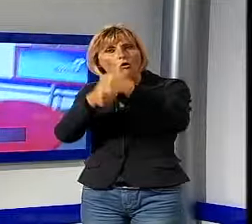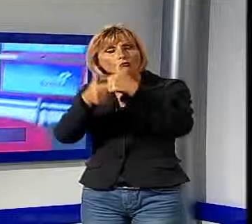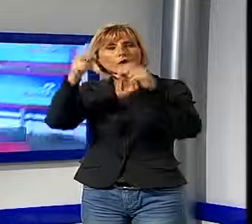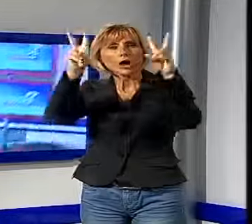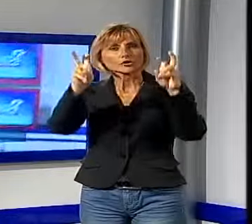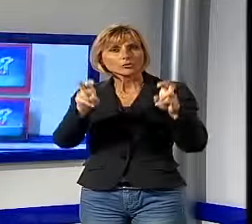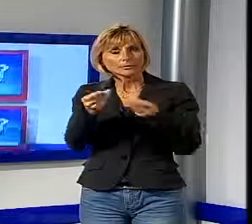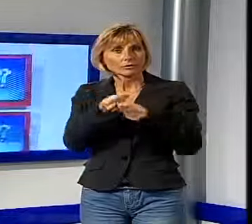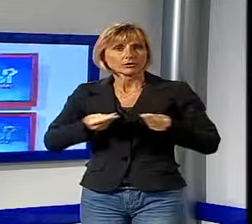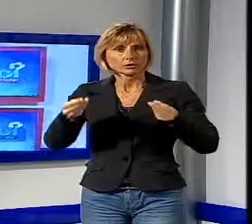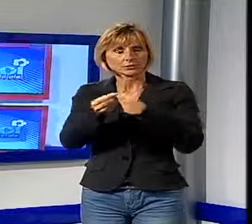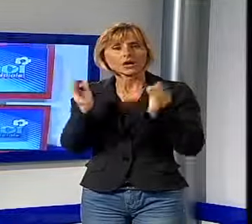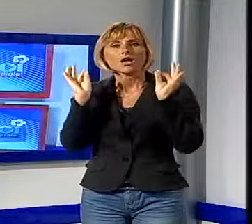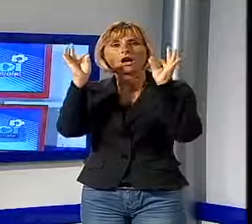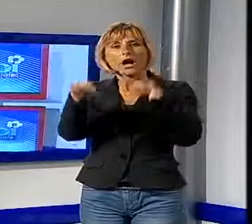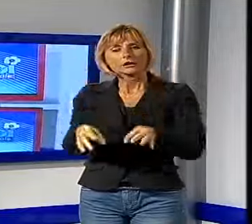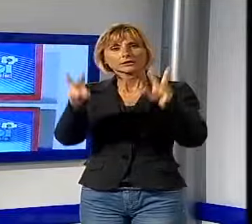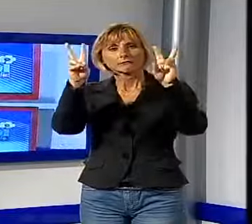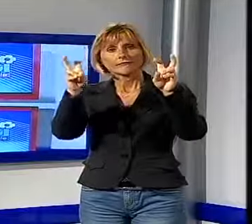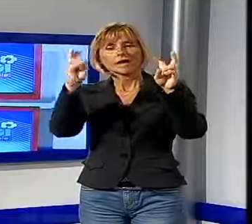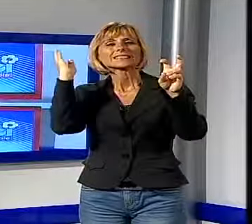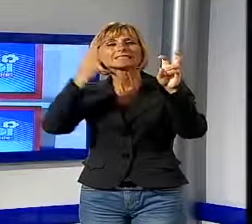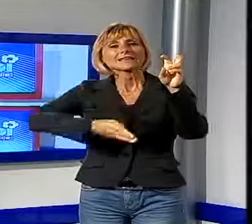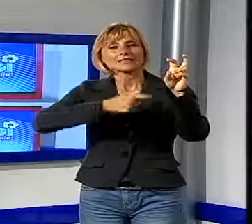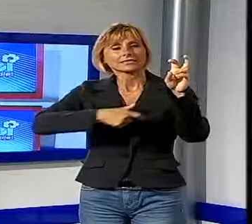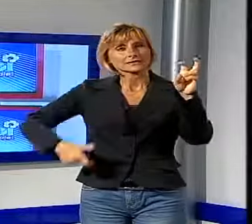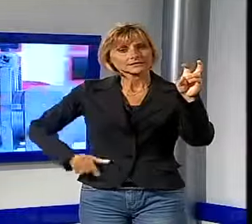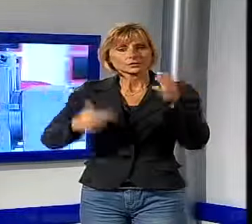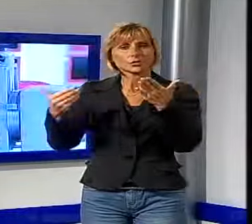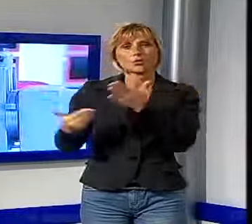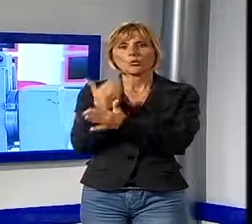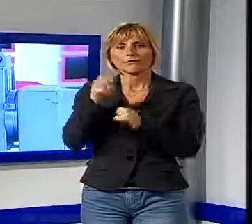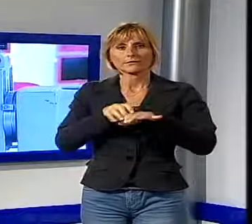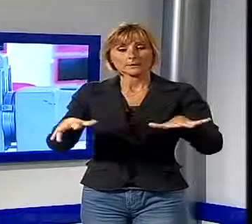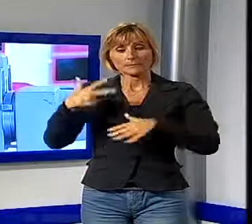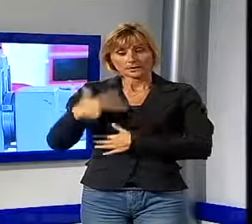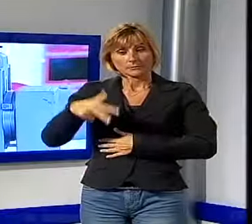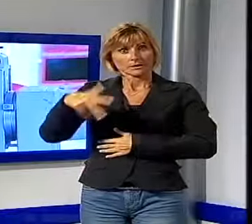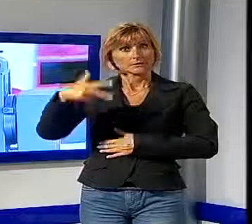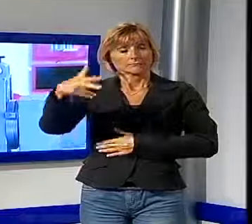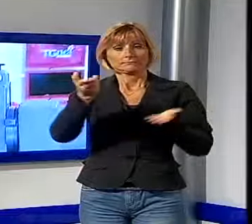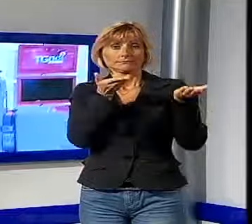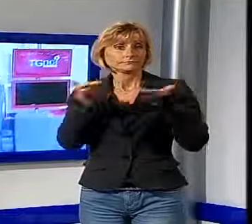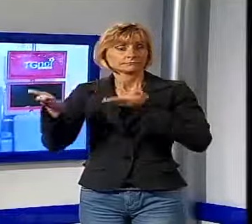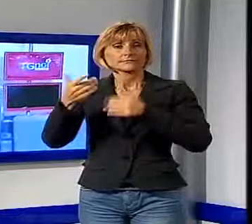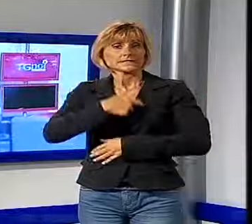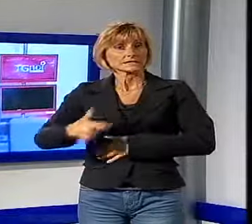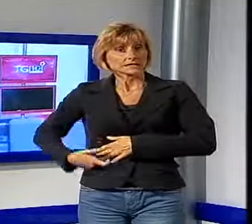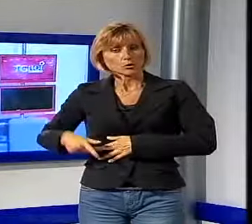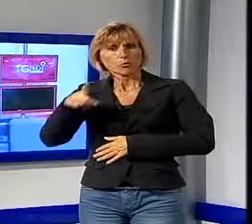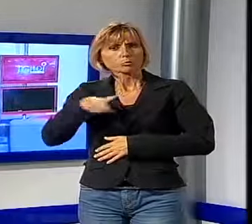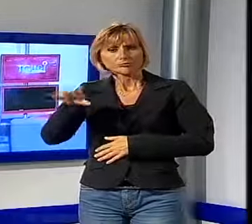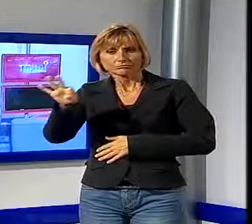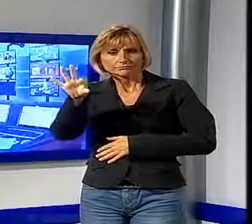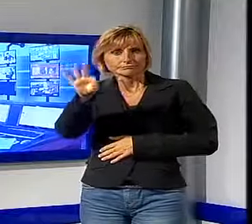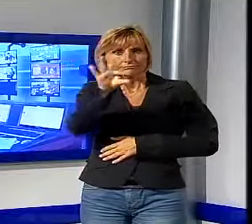territorio. Arriva su Noi TV, diretta Sindaco, la nuova trasmissione che ogni mercoledì sera ospiterà un primo cittadino della provincia di